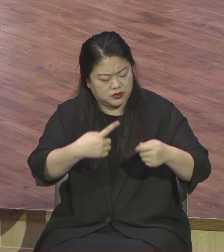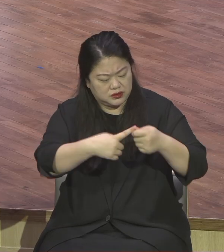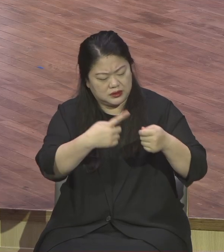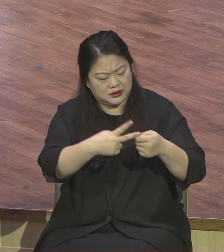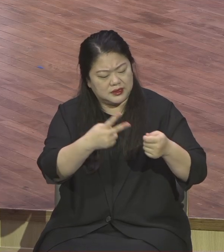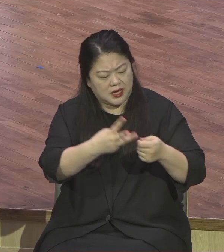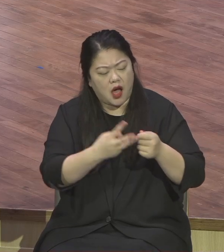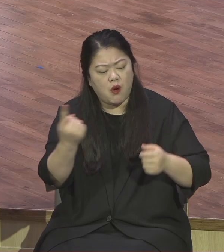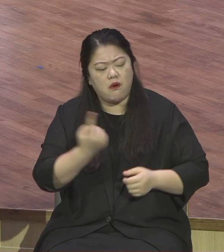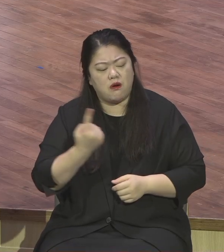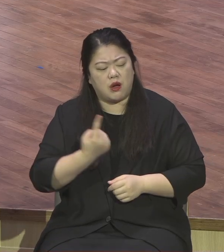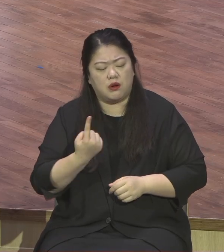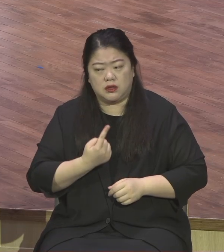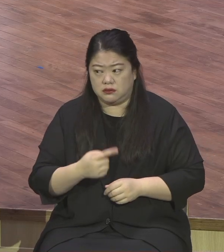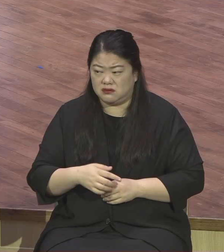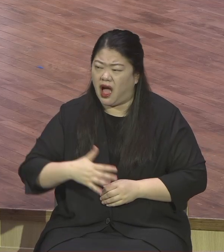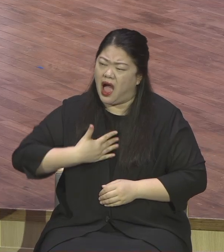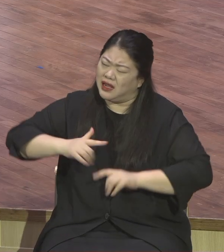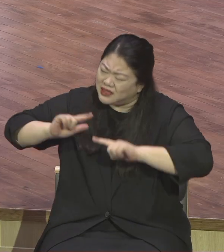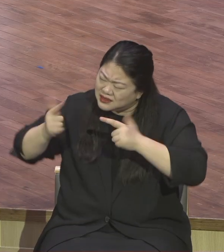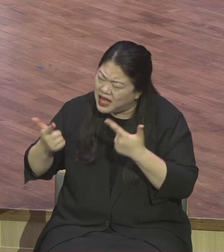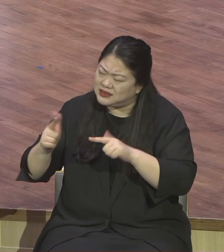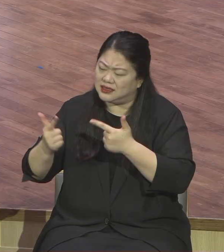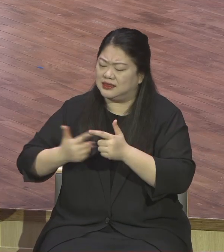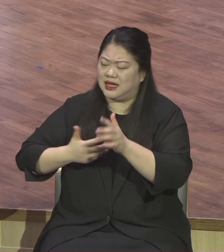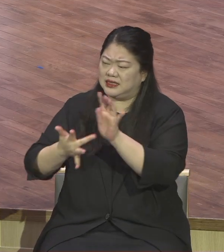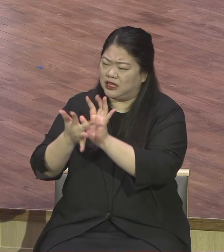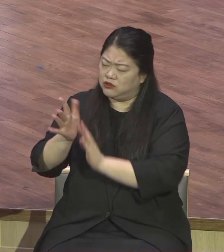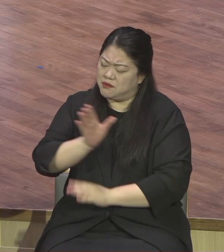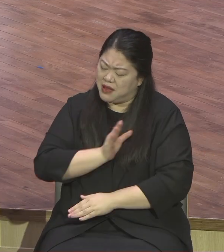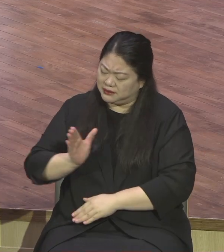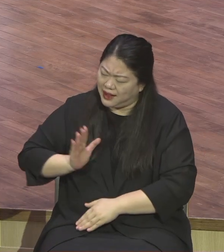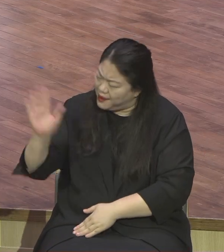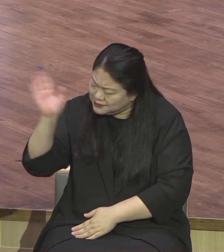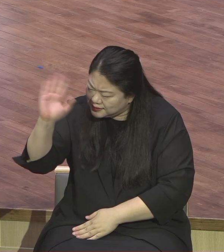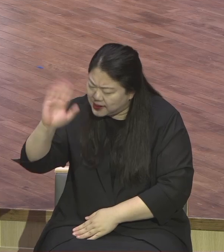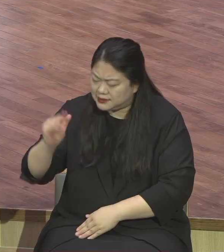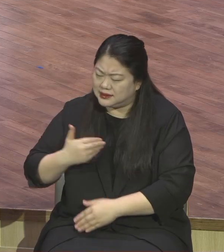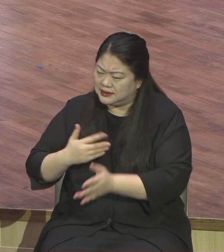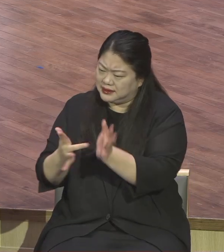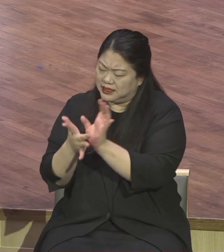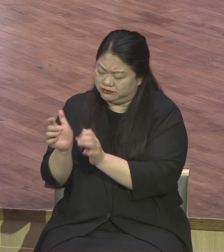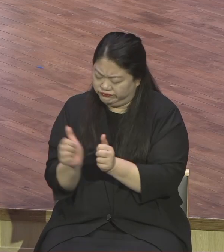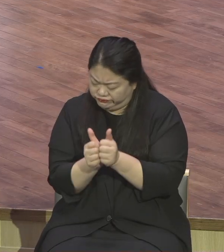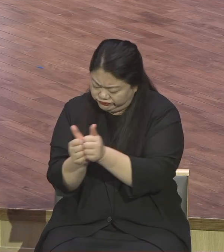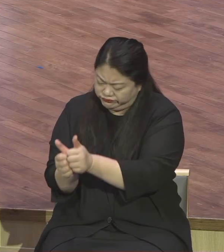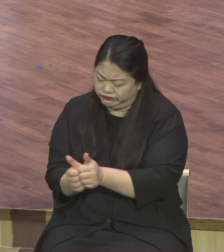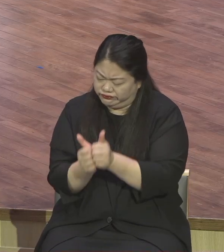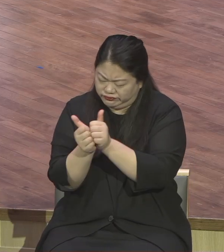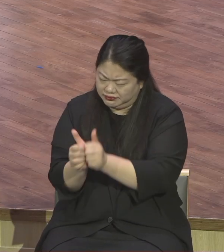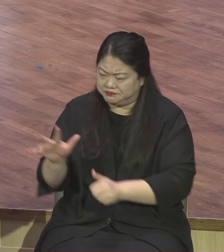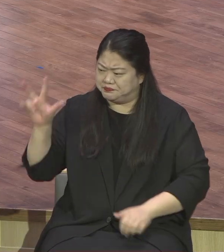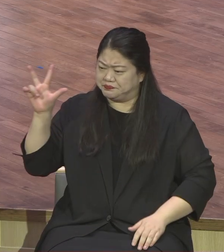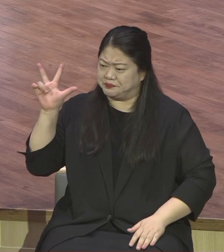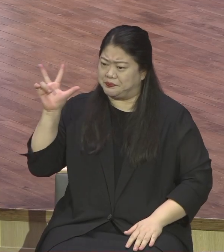자신은 절대 예수님에 배신하지 않겠다라는 그런 강한 의지를 보였습니다.